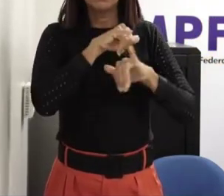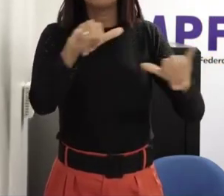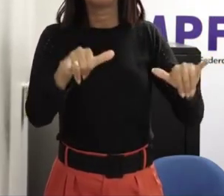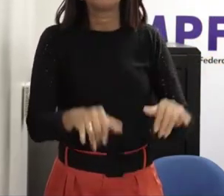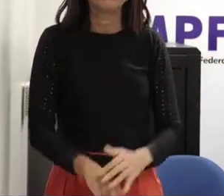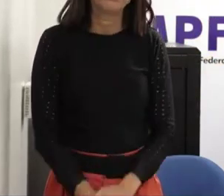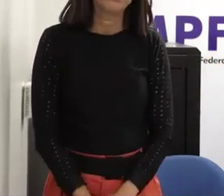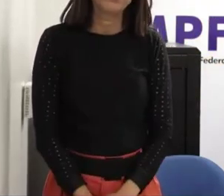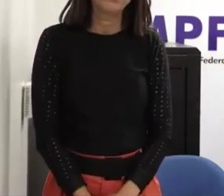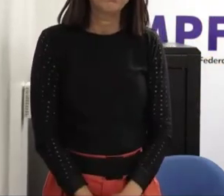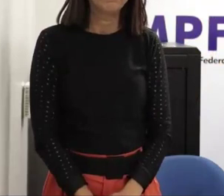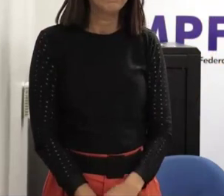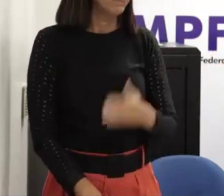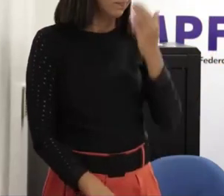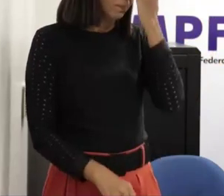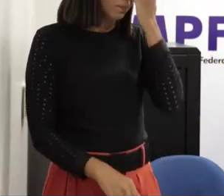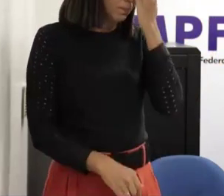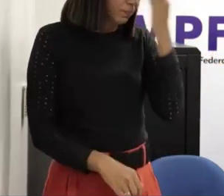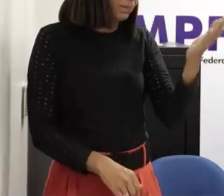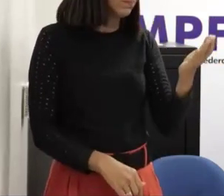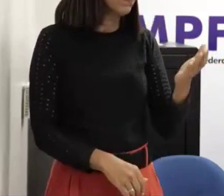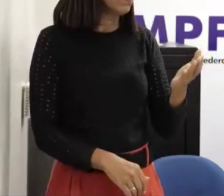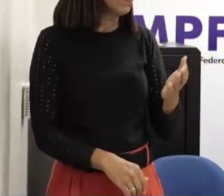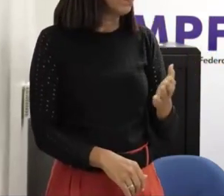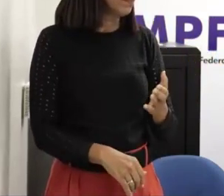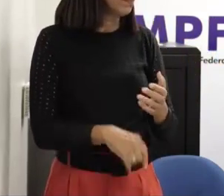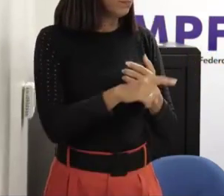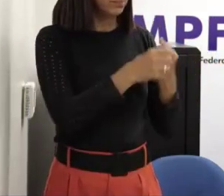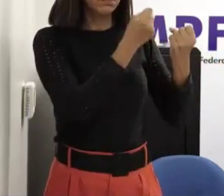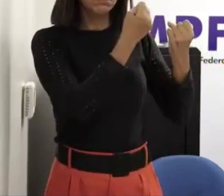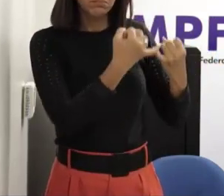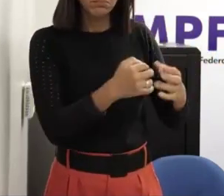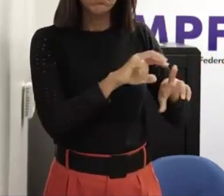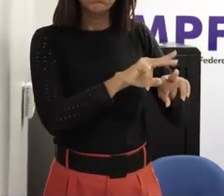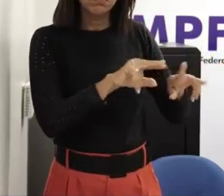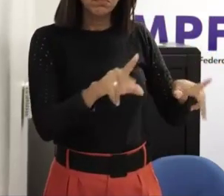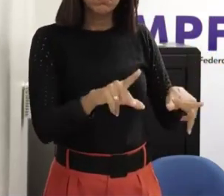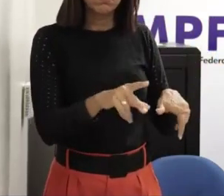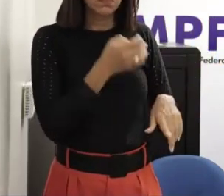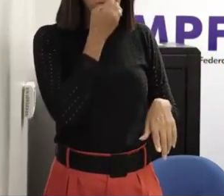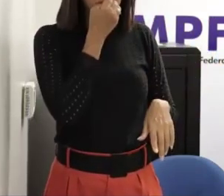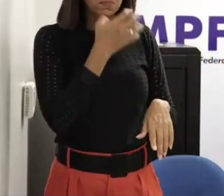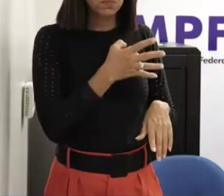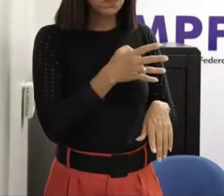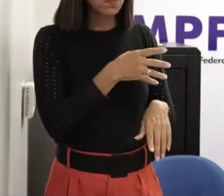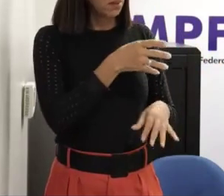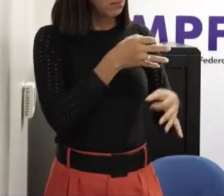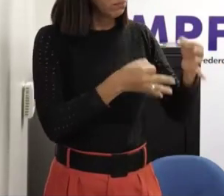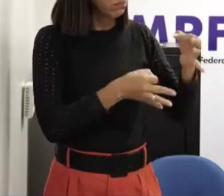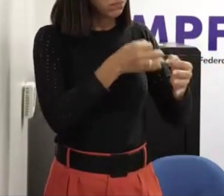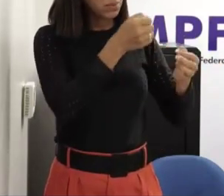maravilha doutor Heitor muito obrigada pela sua explanação sempre muito assertiva